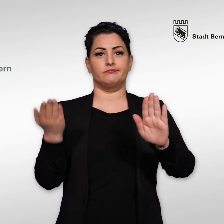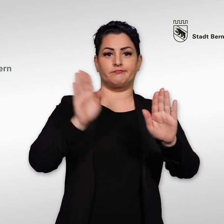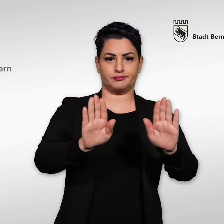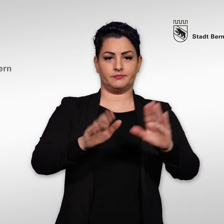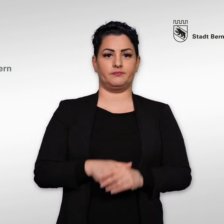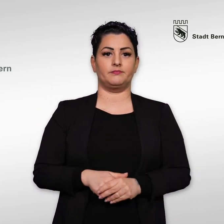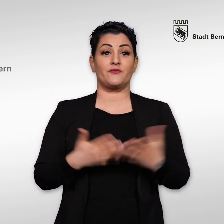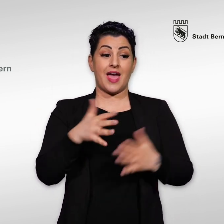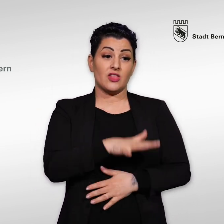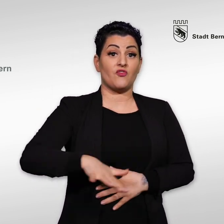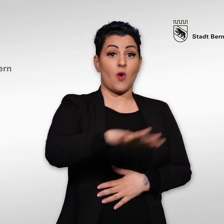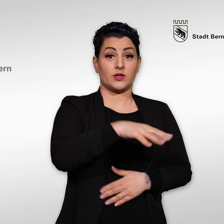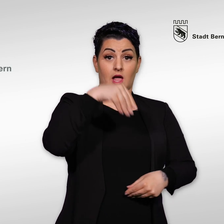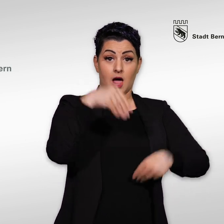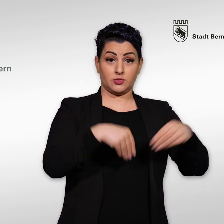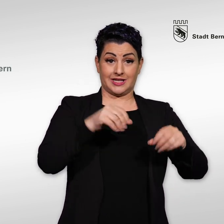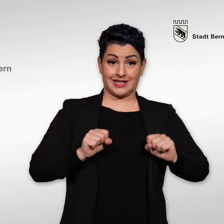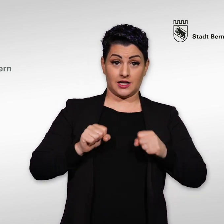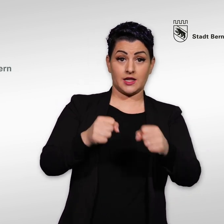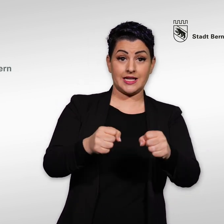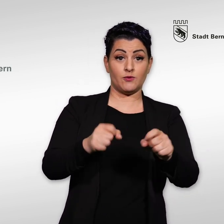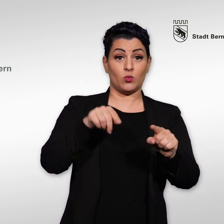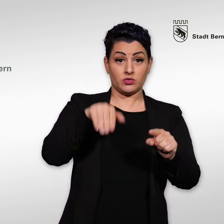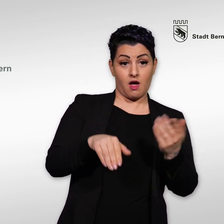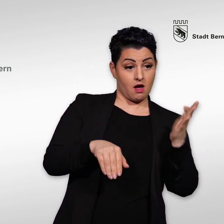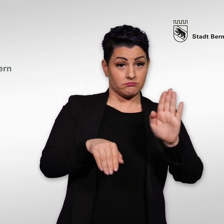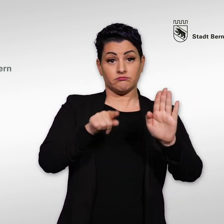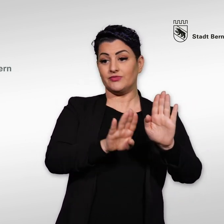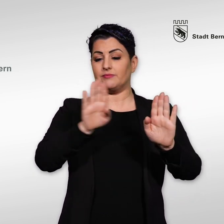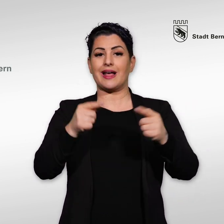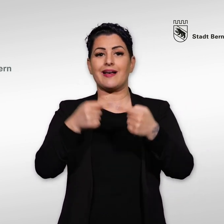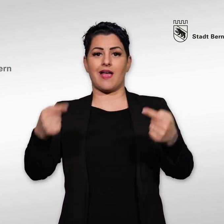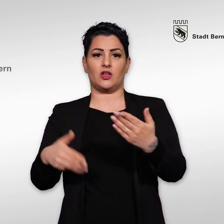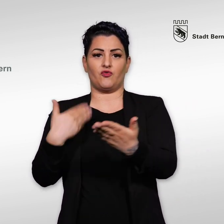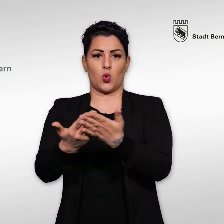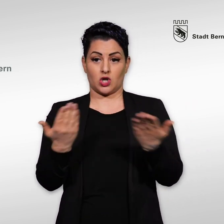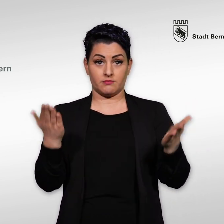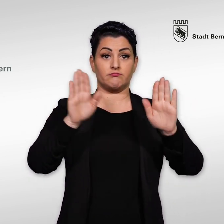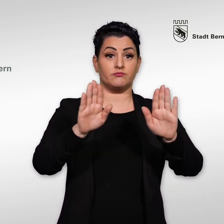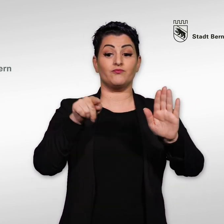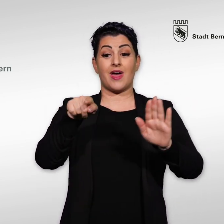Werden Initiative und Gegenvorschlag in der Volksabstimmung angenommen, entscheidet eine Stichfrage.